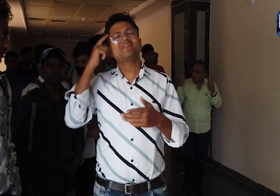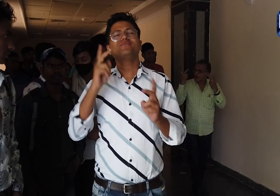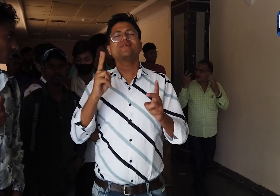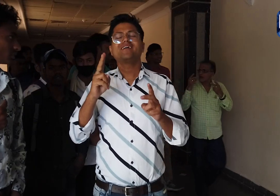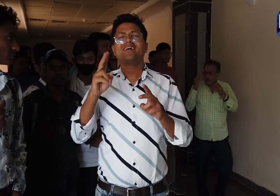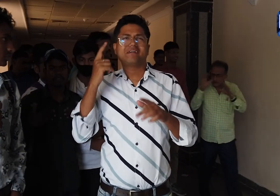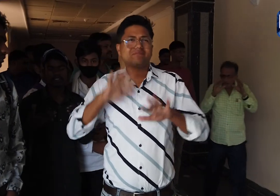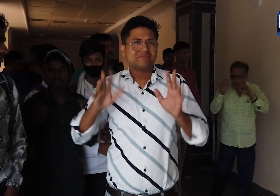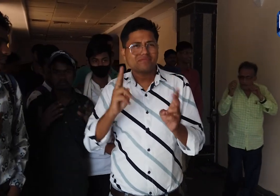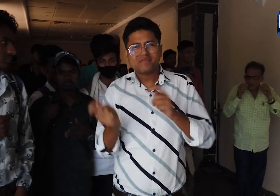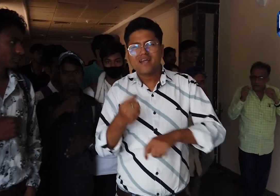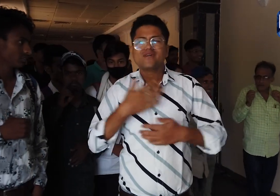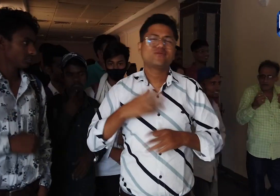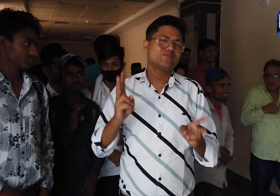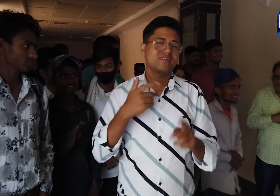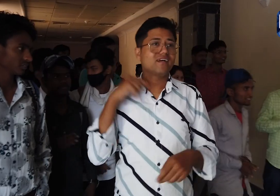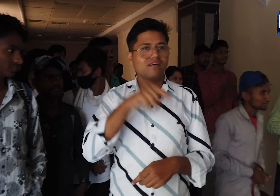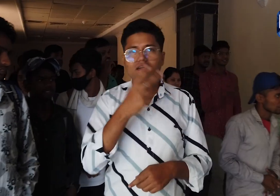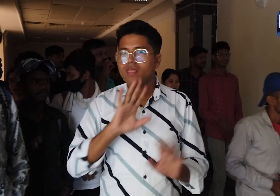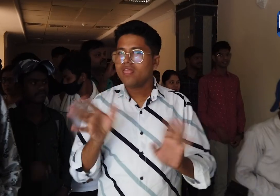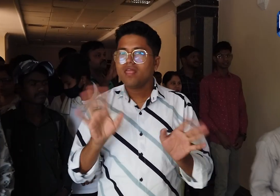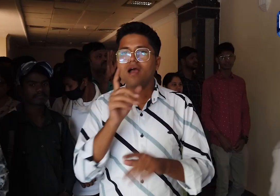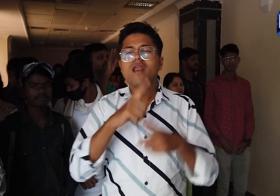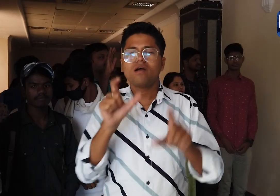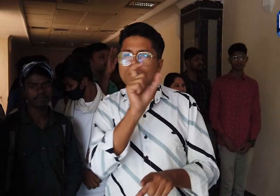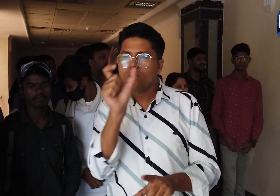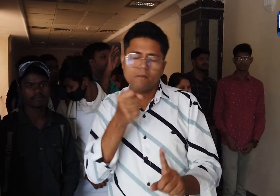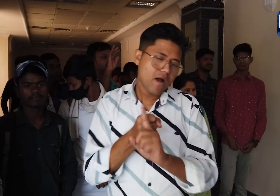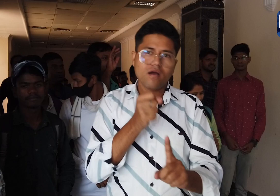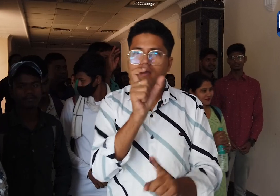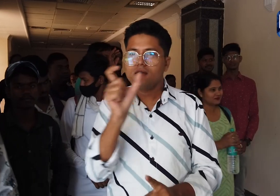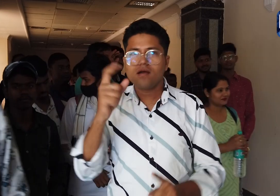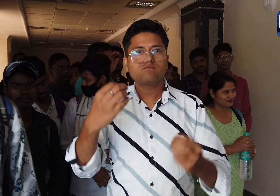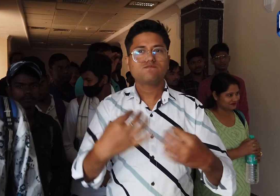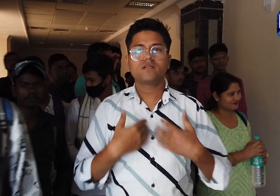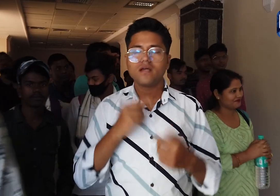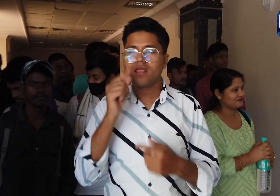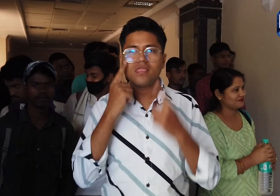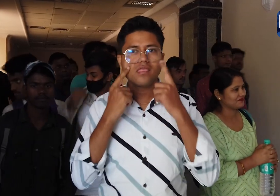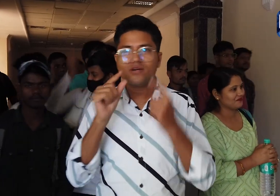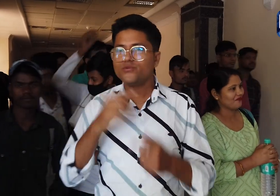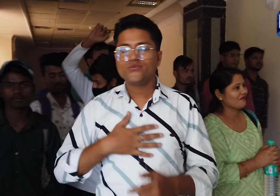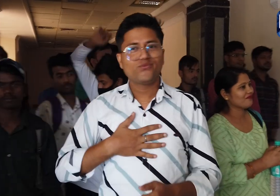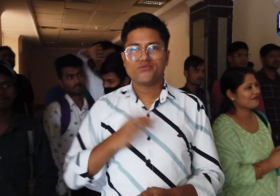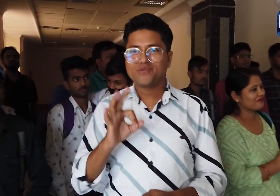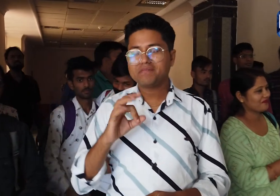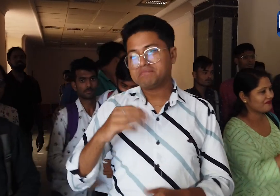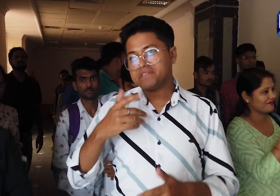मुझे लगा कि ये एक सामान्या क्रिकेट फिल्म है लेकिन फिल्म में इतनी प्रेणक संबाद थे कि मैं बहुत भावक हो गया